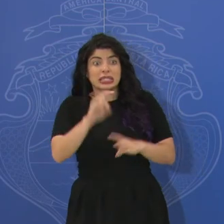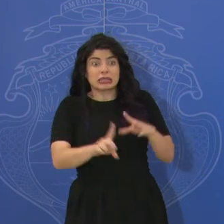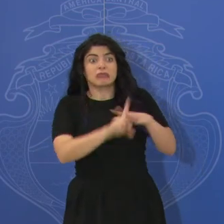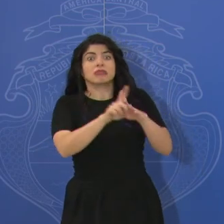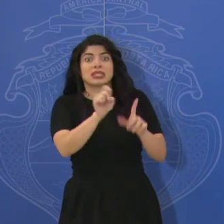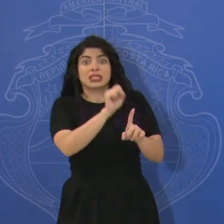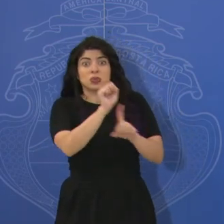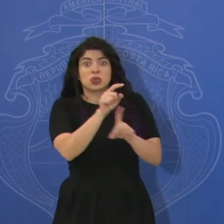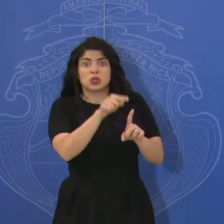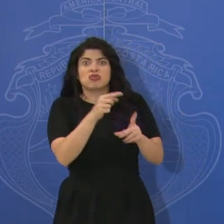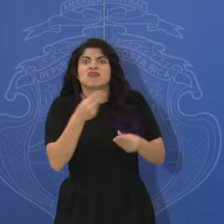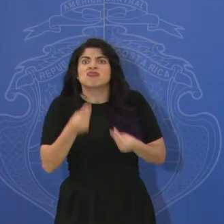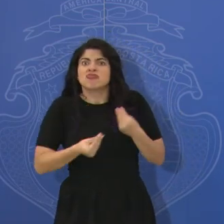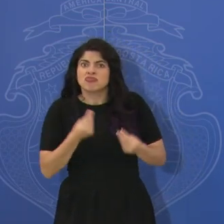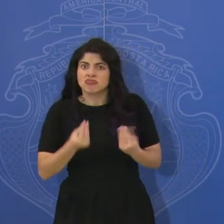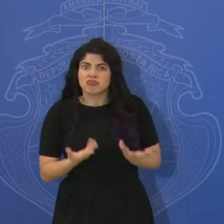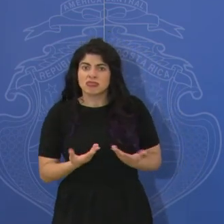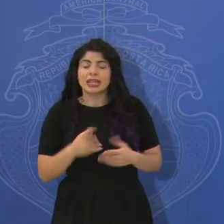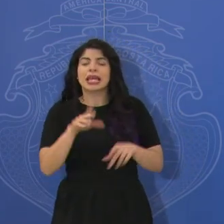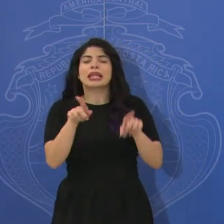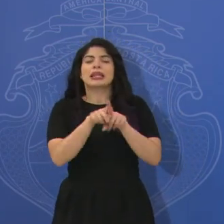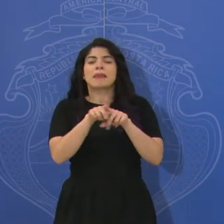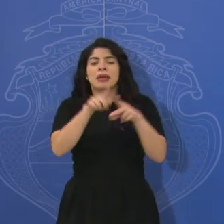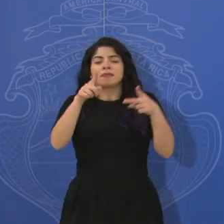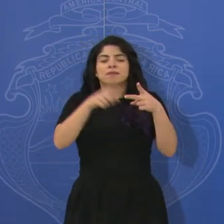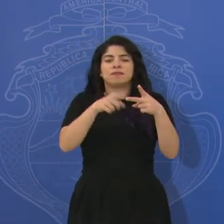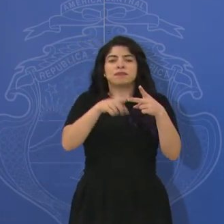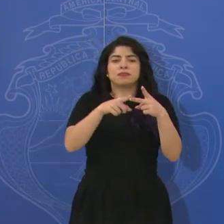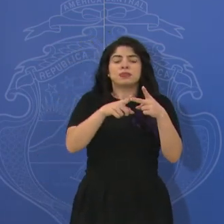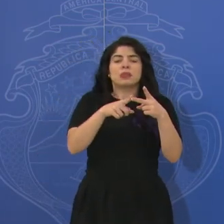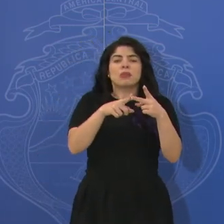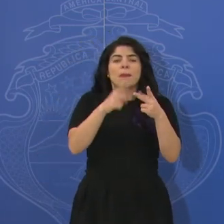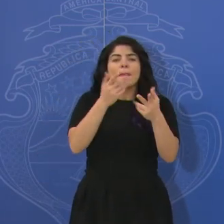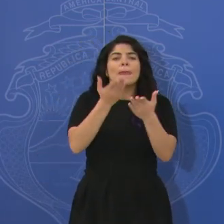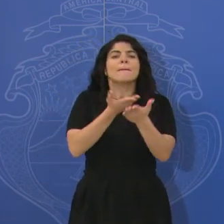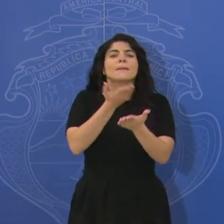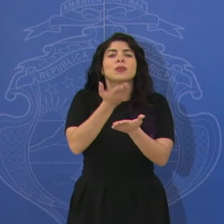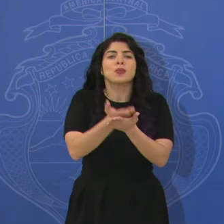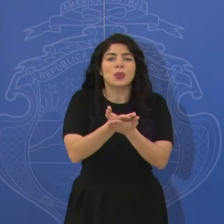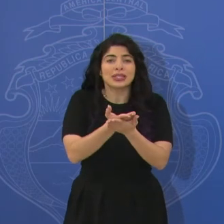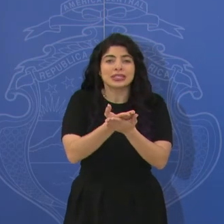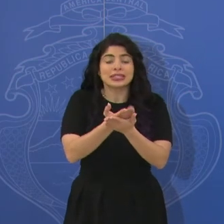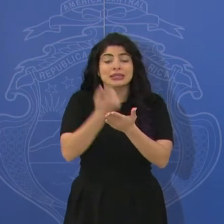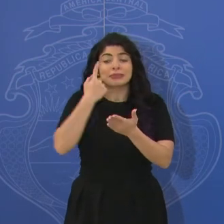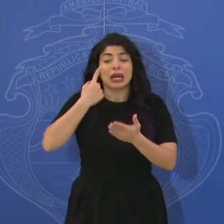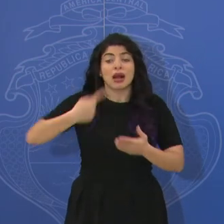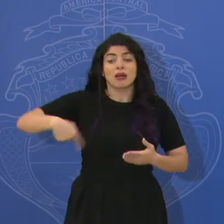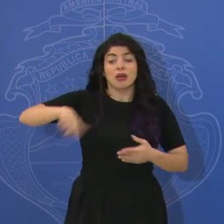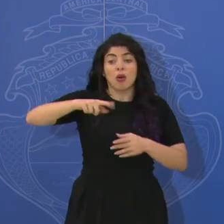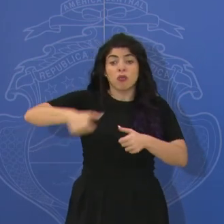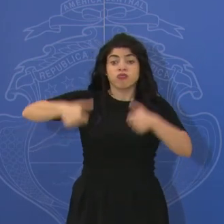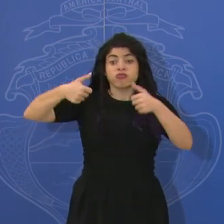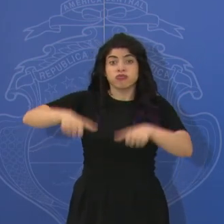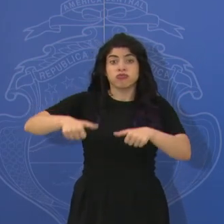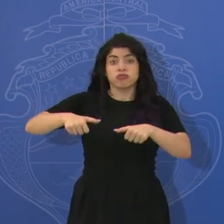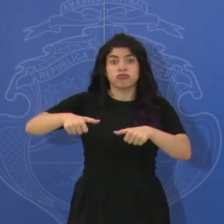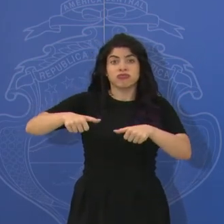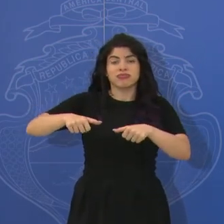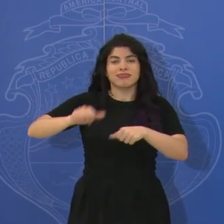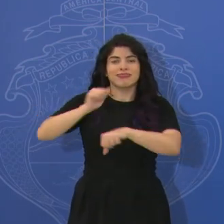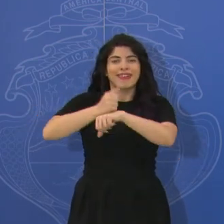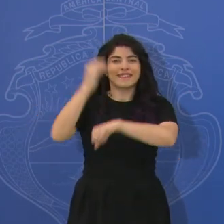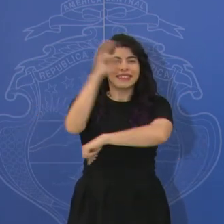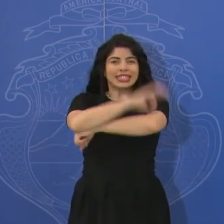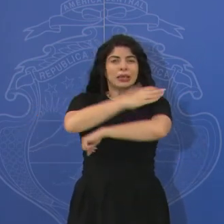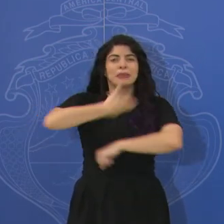a hacer. Y también por las propuestas de gran consenso para las que se reserva una fecha, el presidente